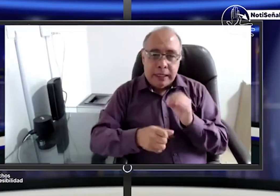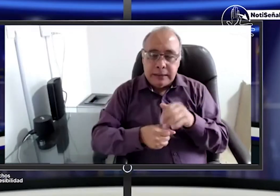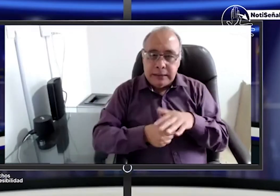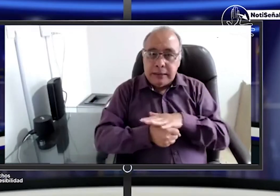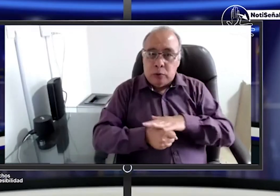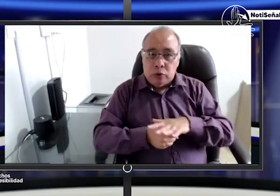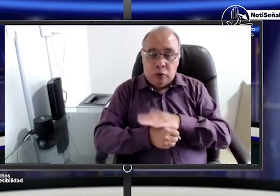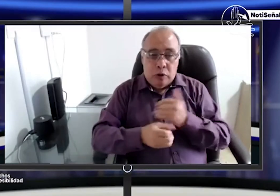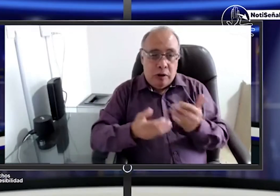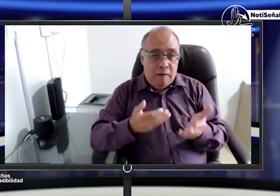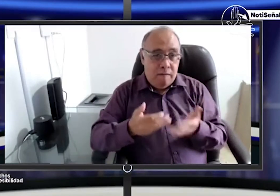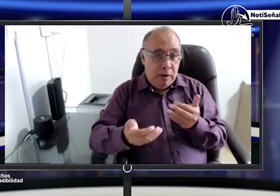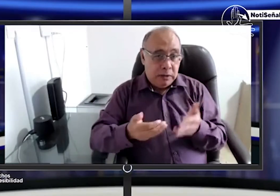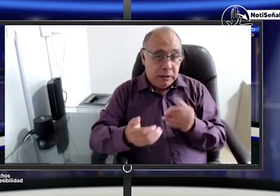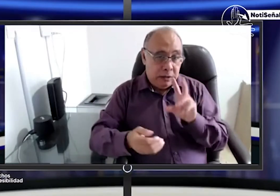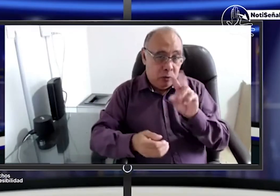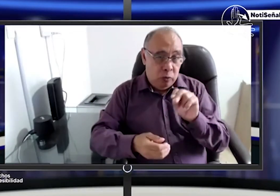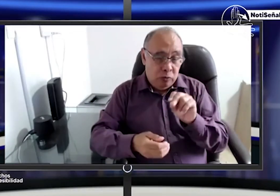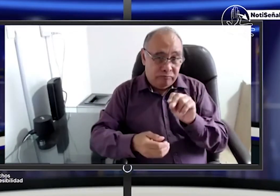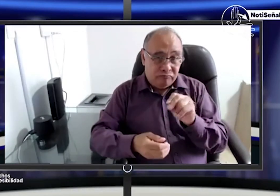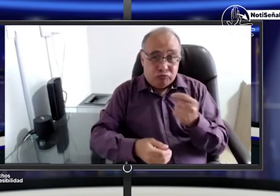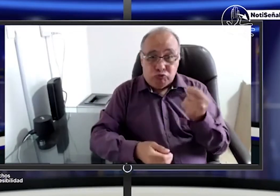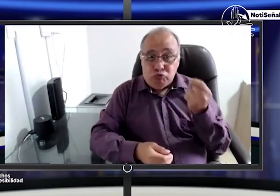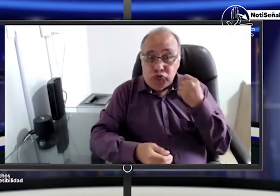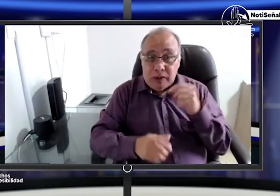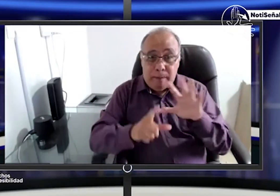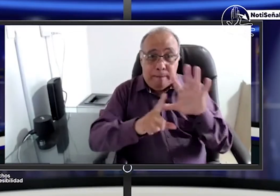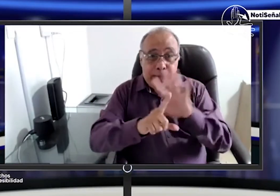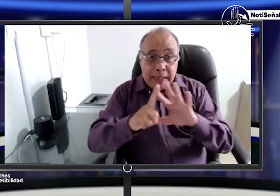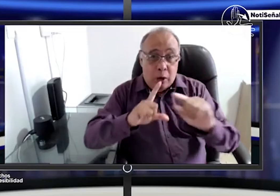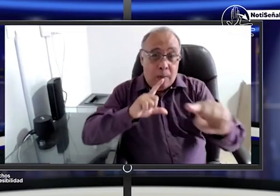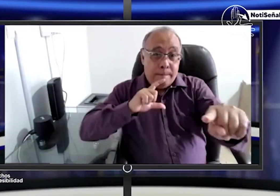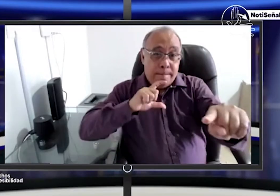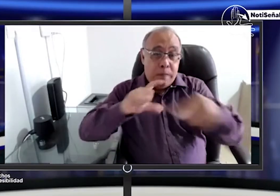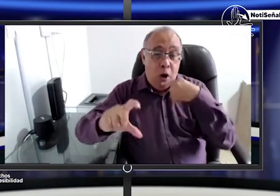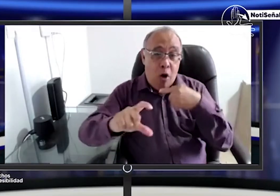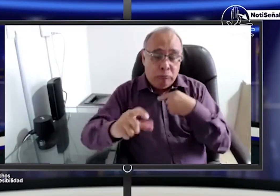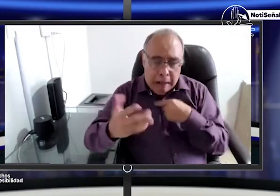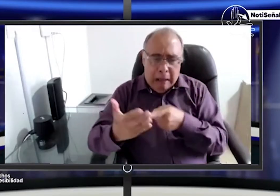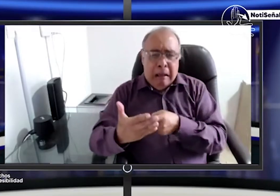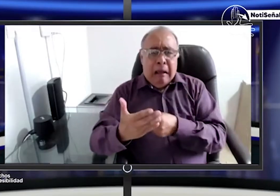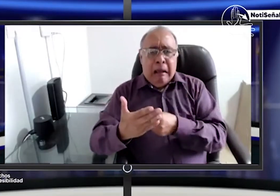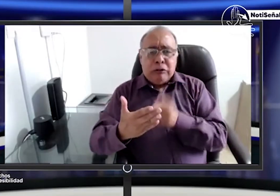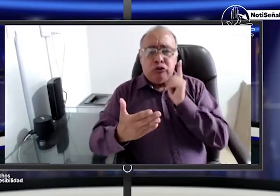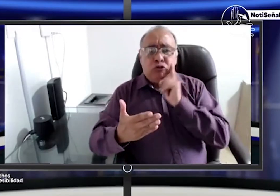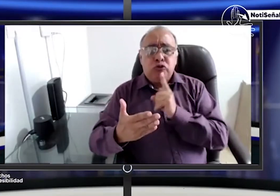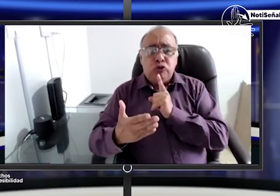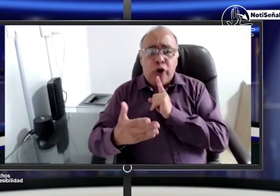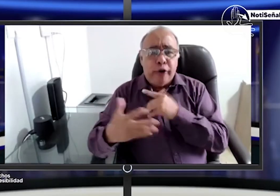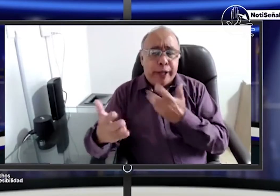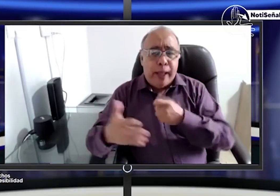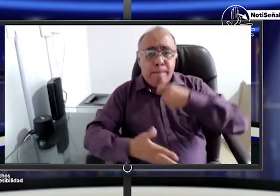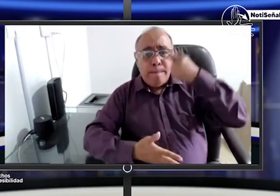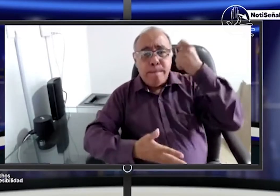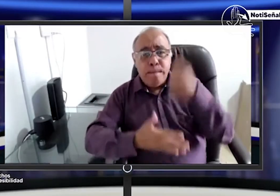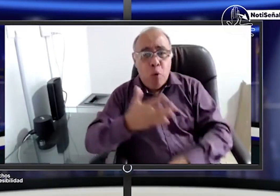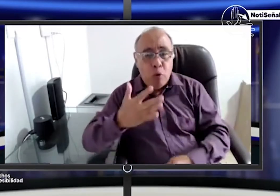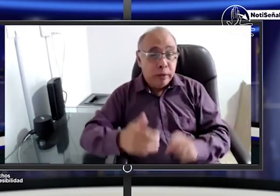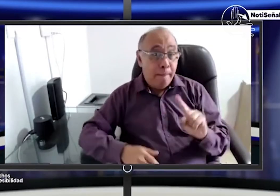hay una información no muy clara muy difusa cuestión que no hace para nada fácil pues